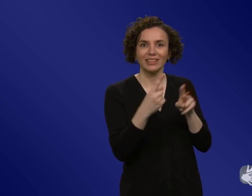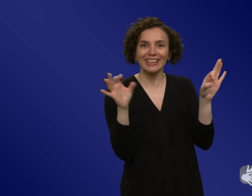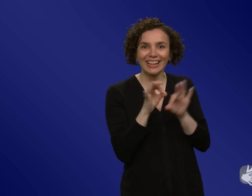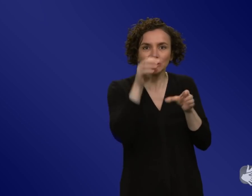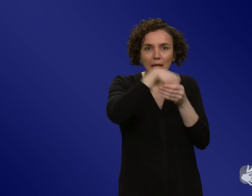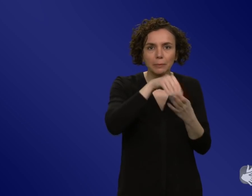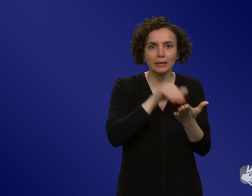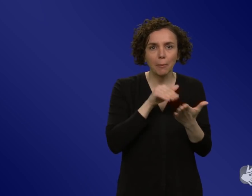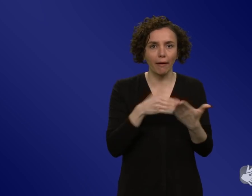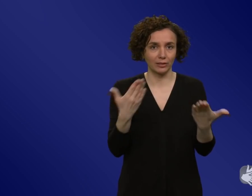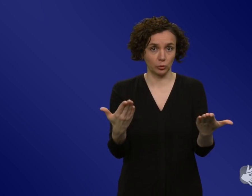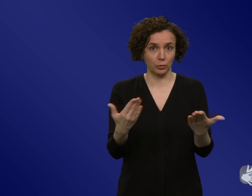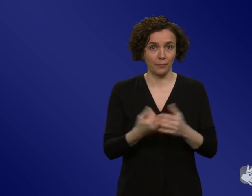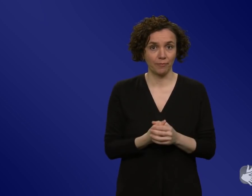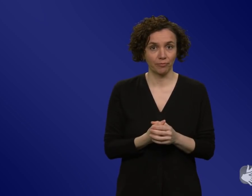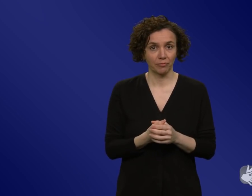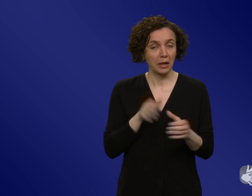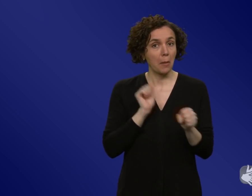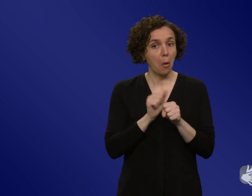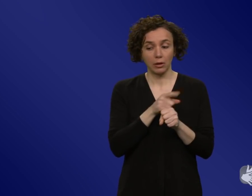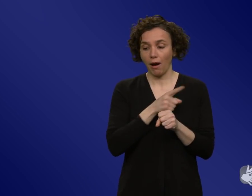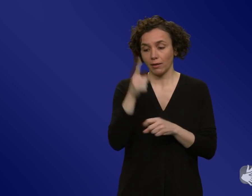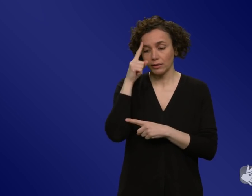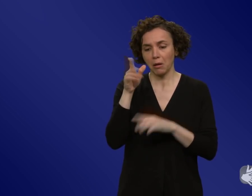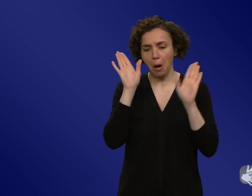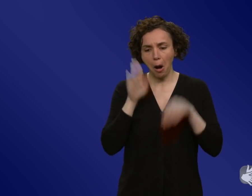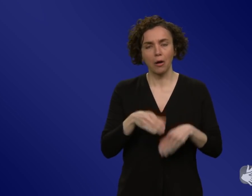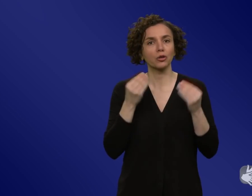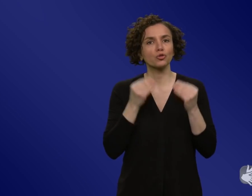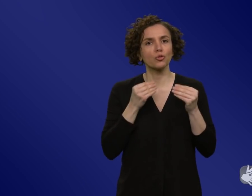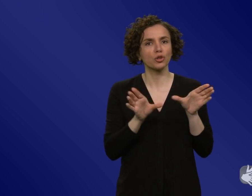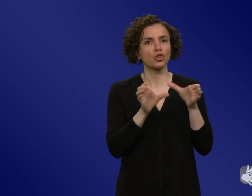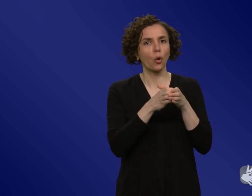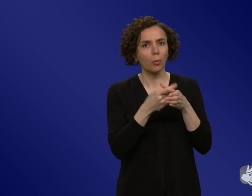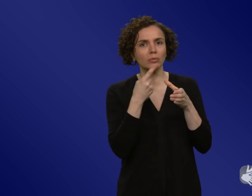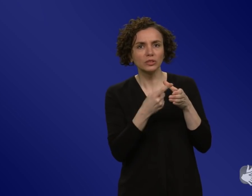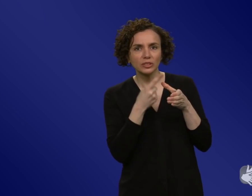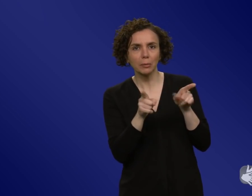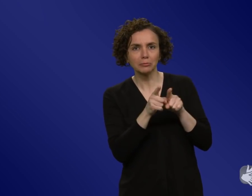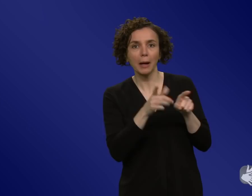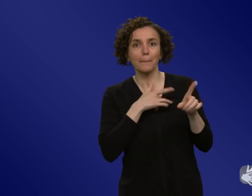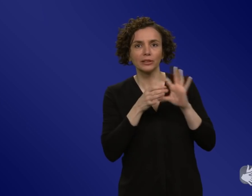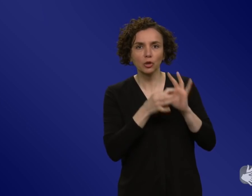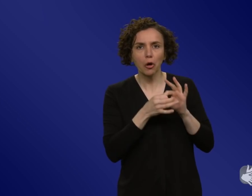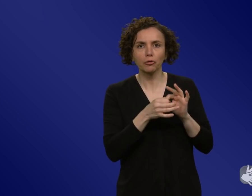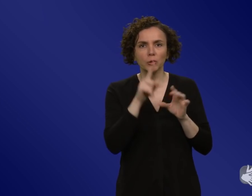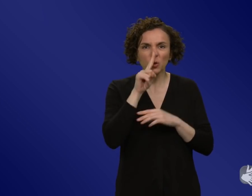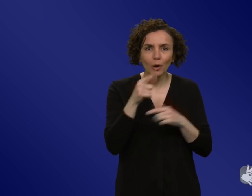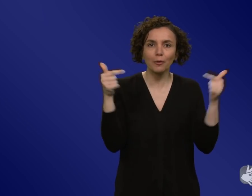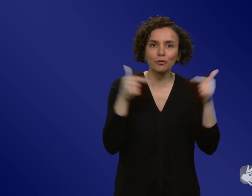Begriff. Und jeder denkt dann vielleicht an Alten und Pflegeheime, weil das oft damit in Verbindung gebracht wurde. Aber es geht ja auch um Leute mit